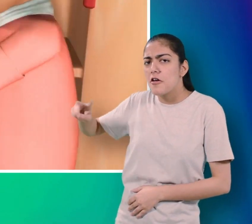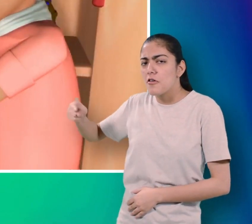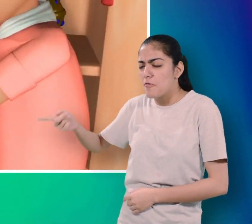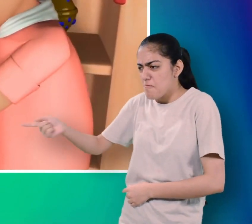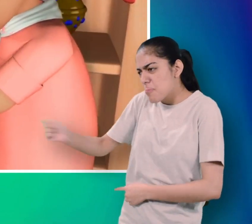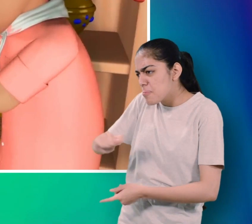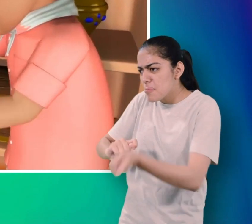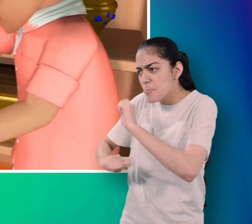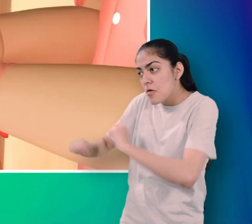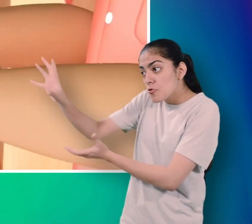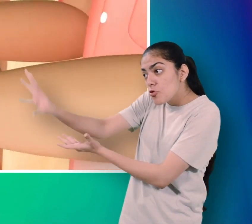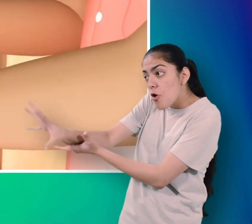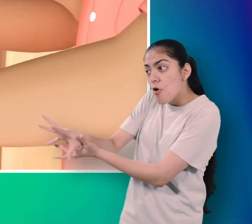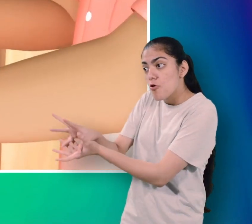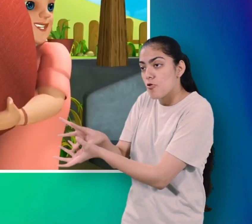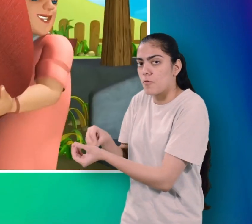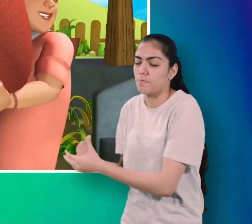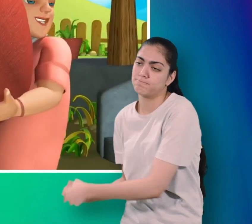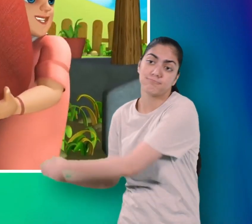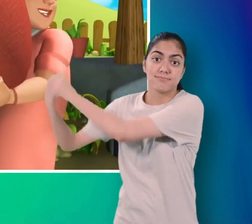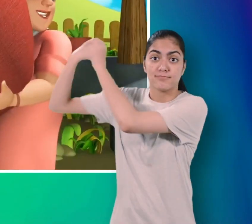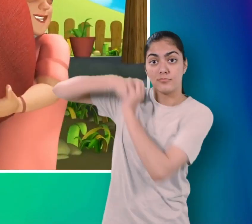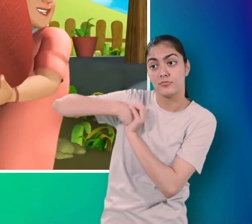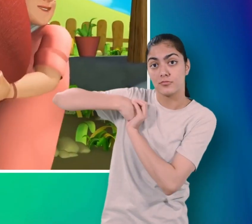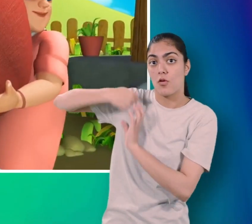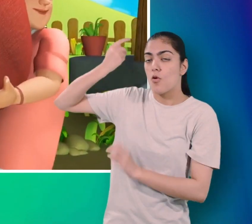जो बचा था काले चोर ले गए